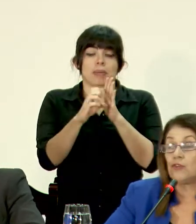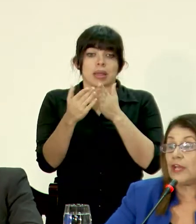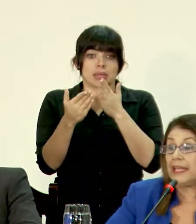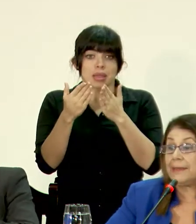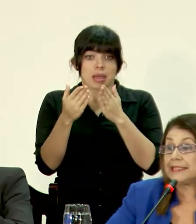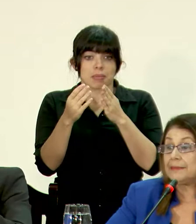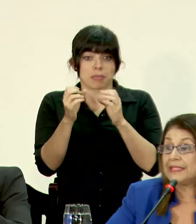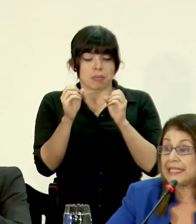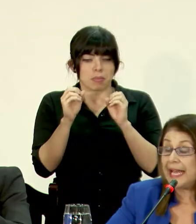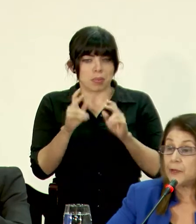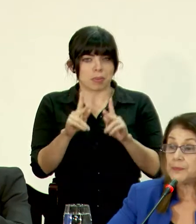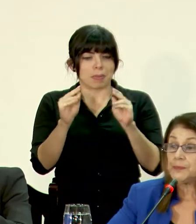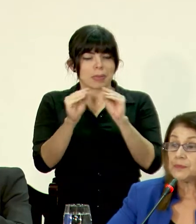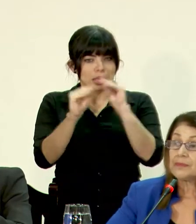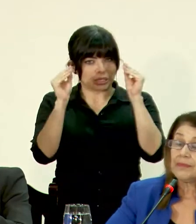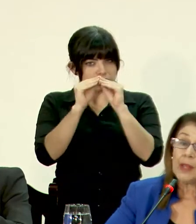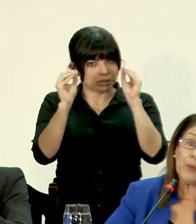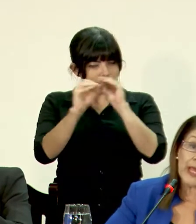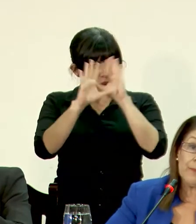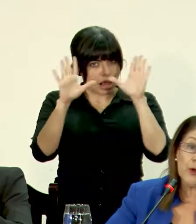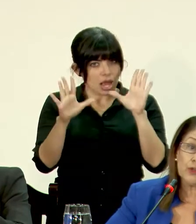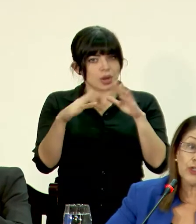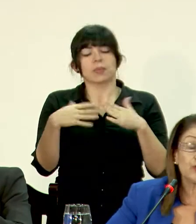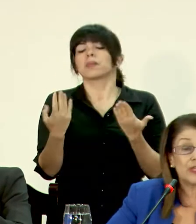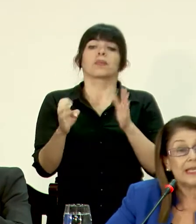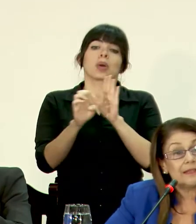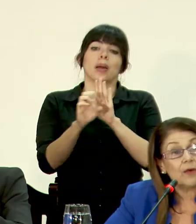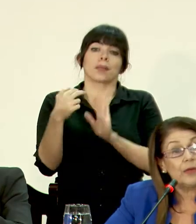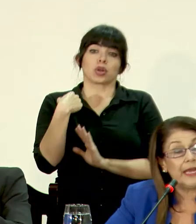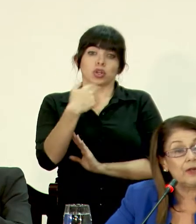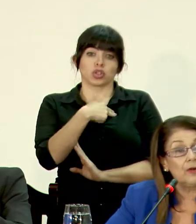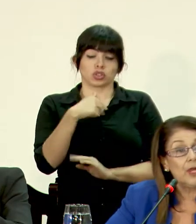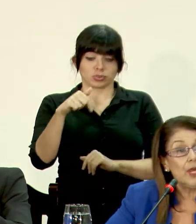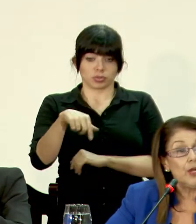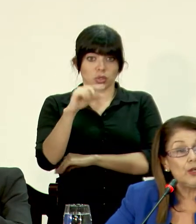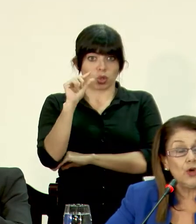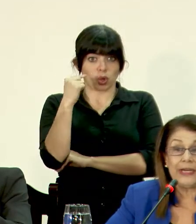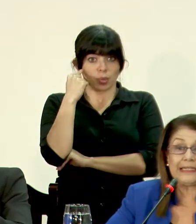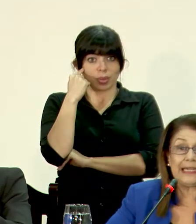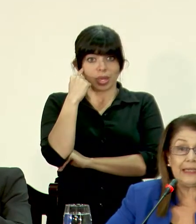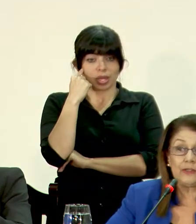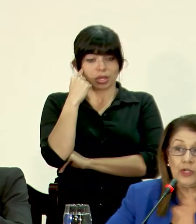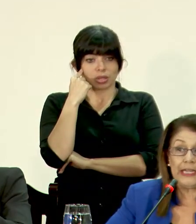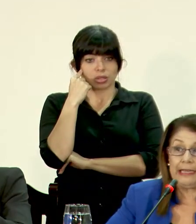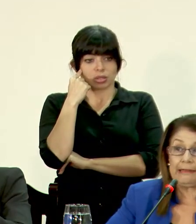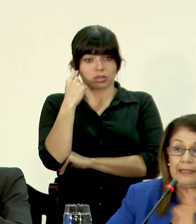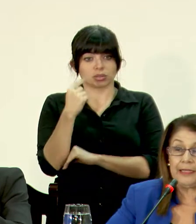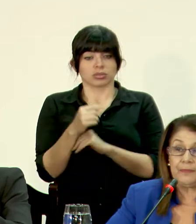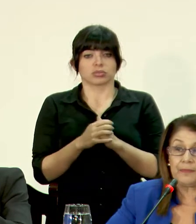permite que esto quede más claro. Por ejemplo, nosotros en este gobierno no le